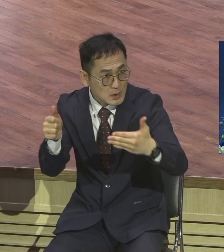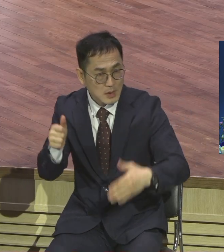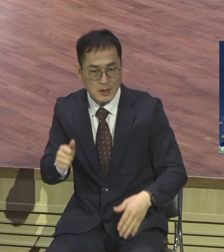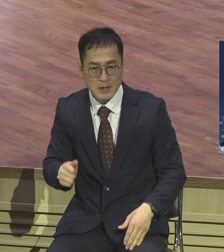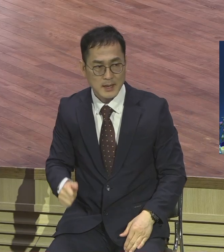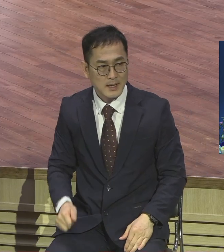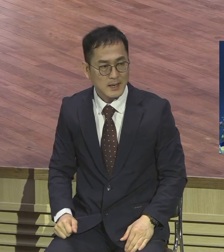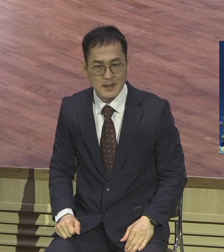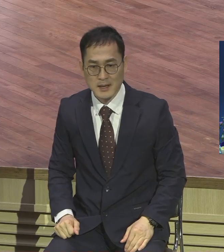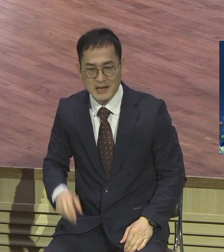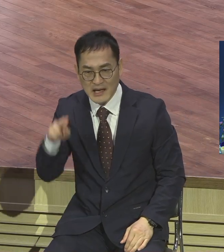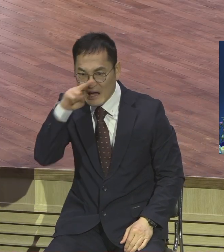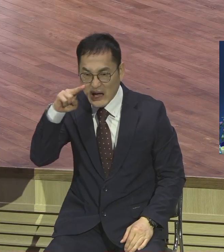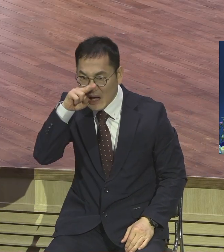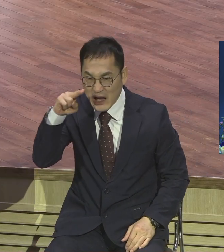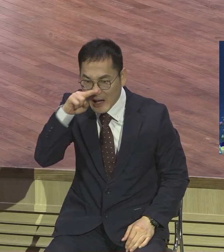이 집안이 좀 독특했어요